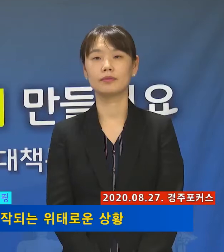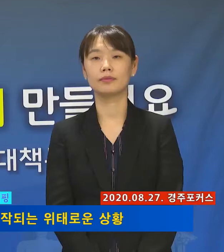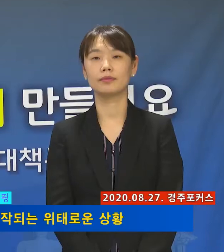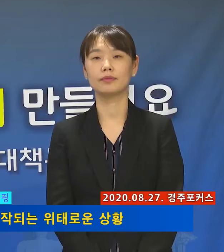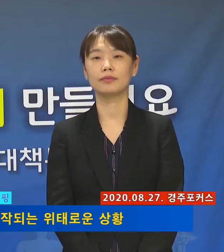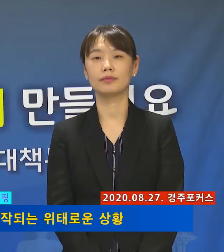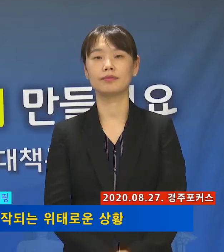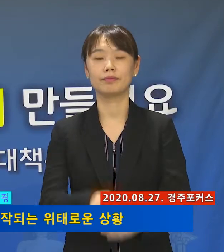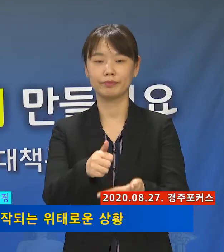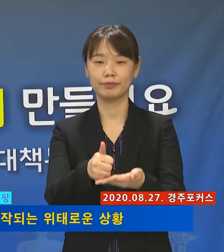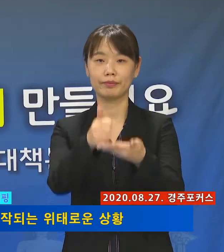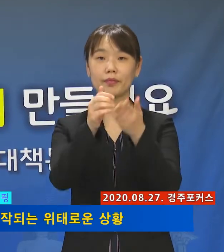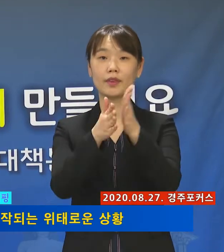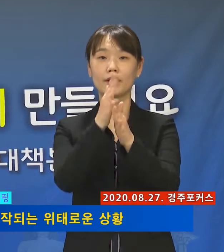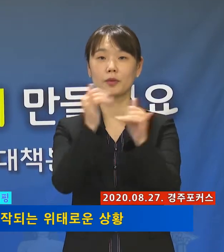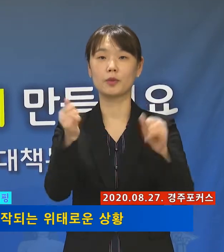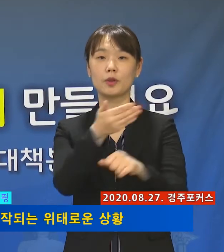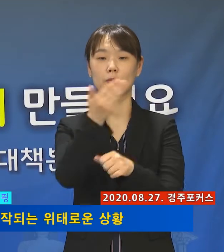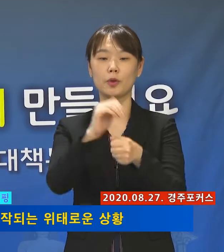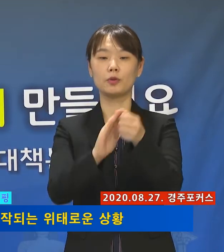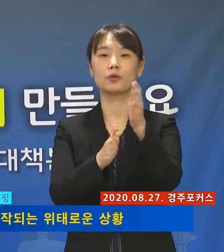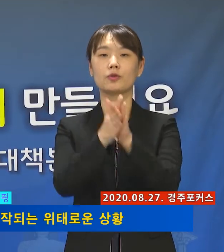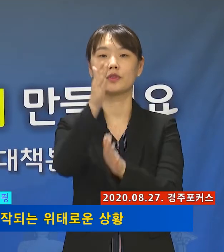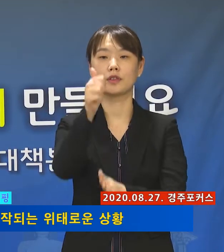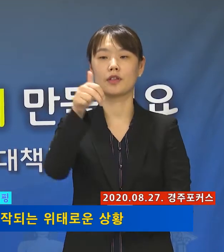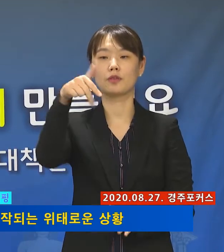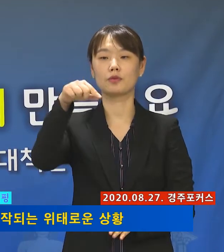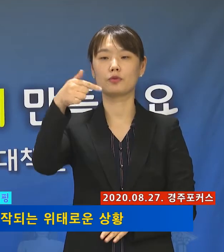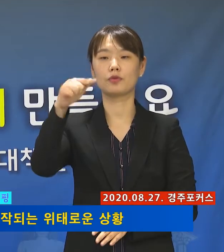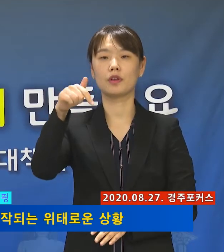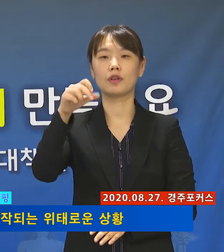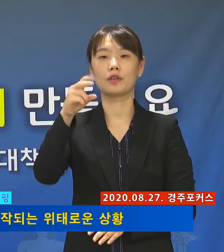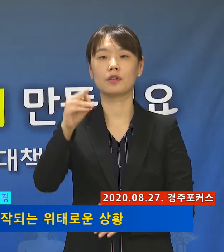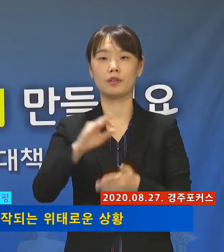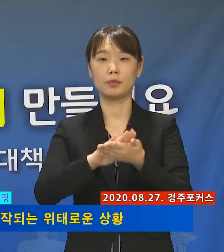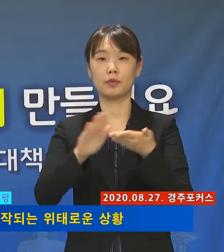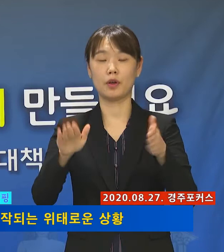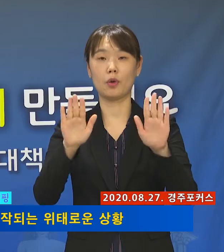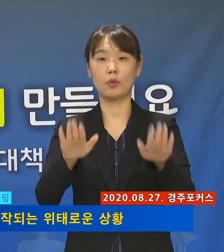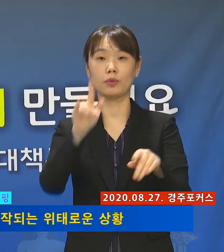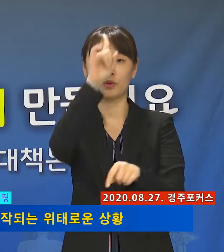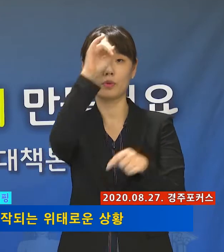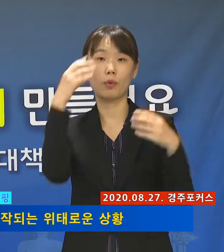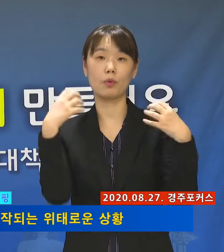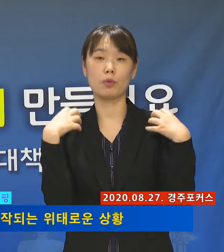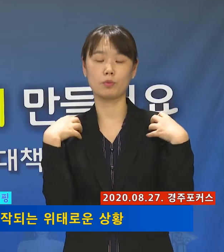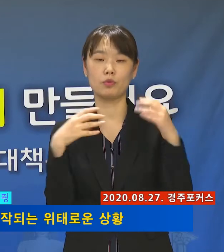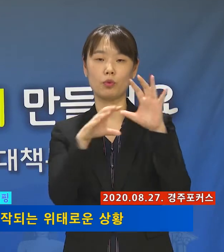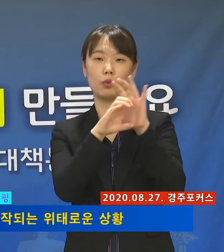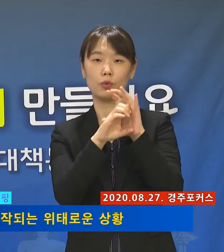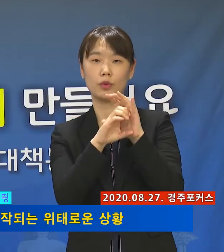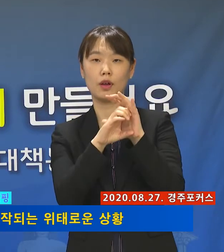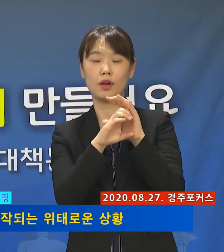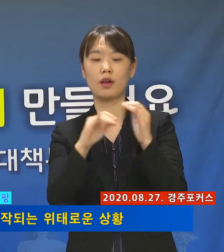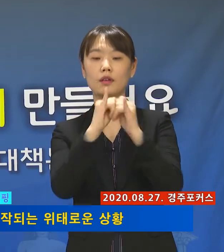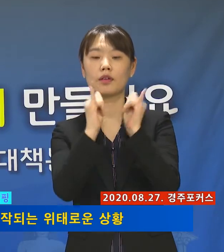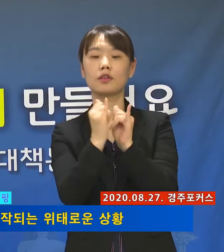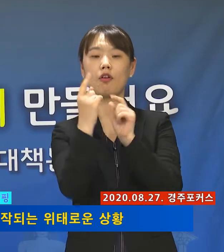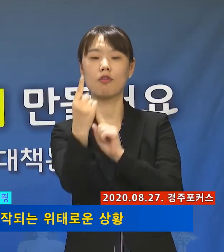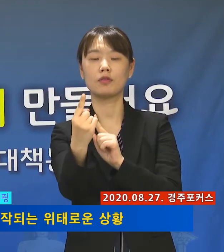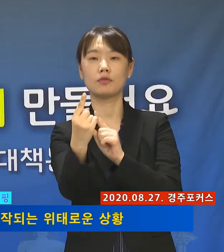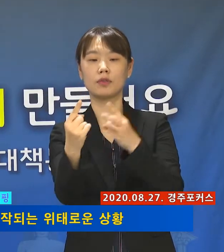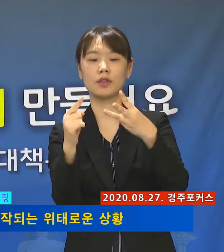종료하는 시민 여러분, 경주시장 준하경입니다. 오늘은 정부의 코로나19 사회적 거리두기